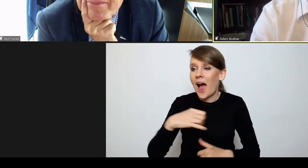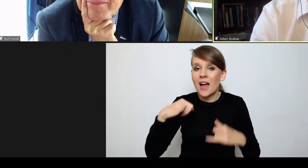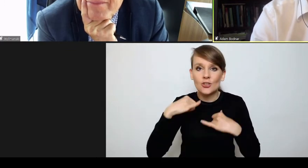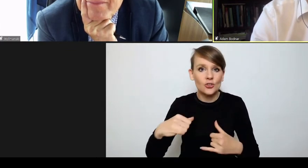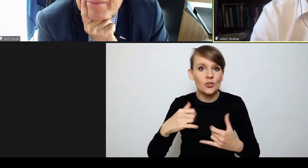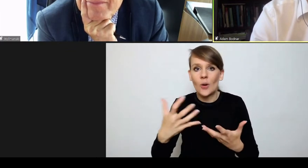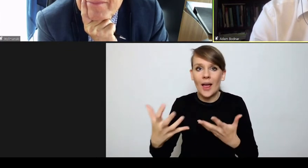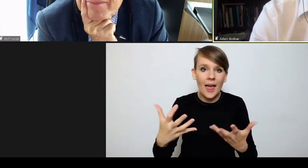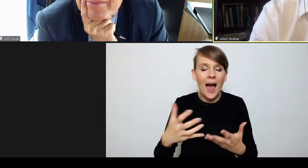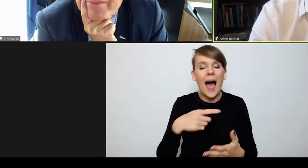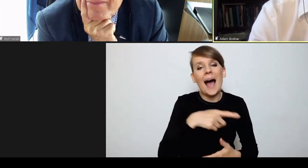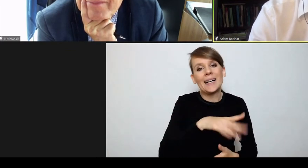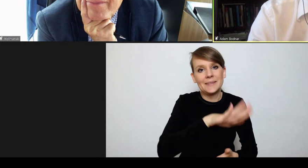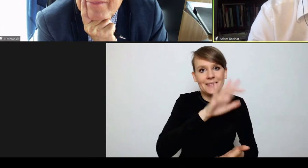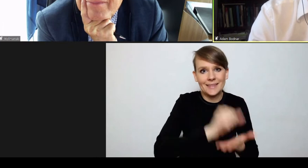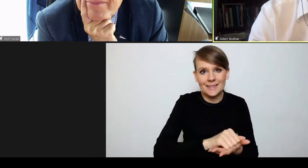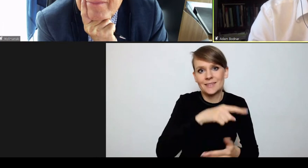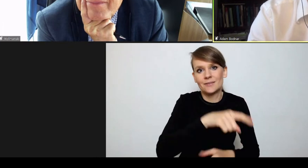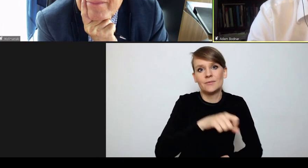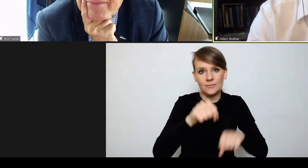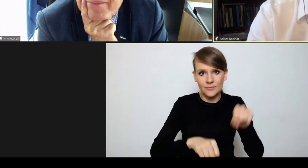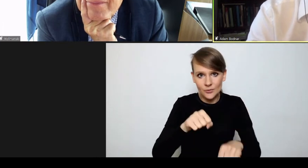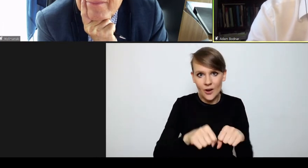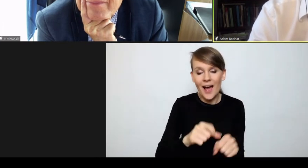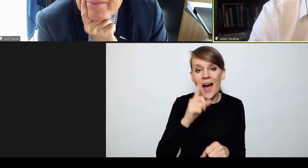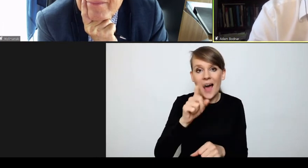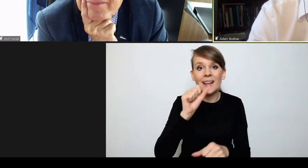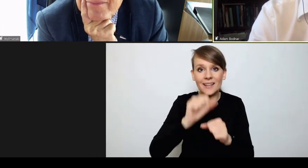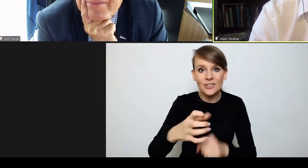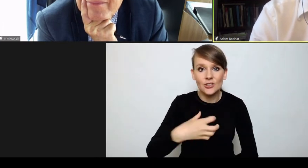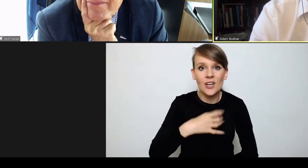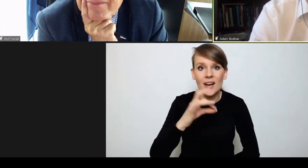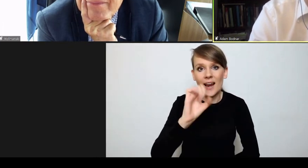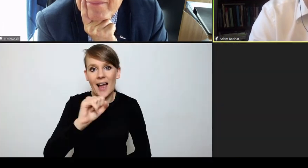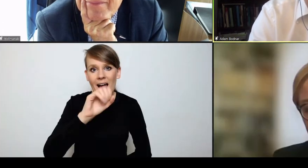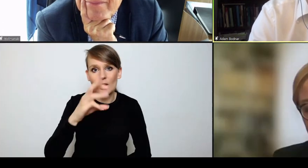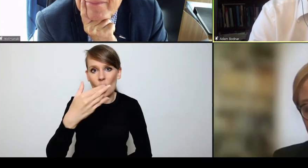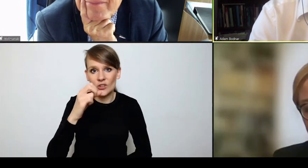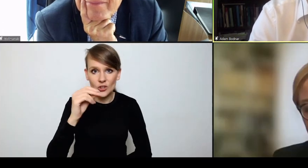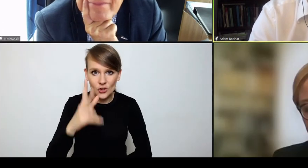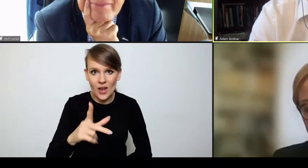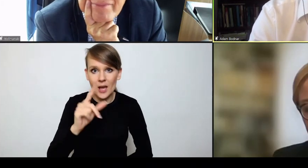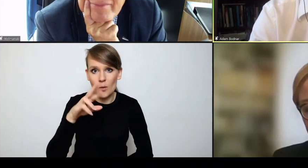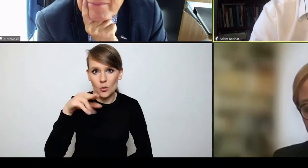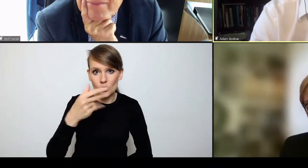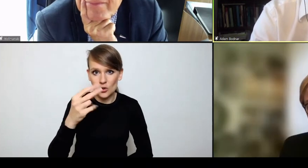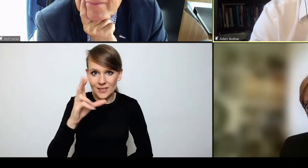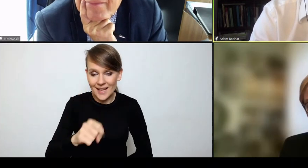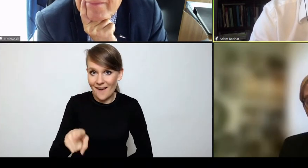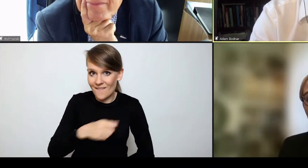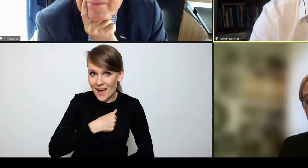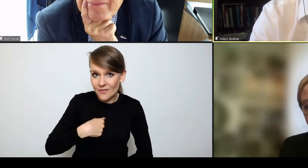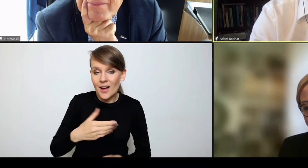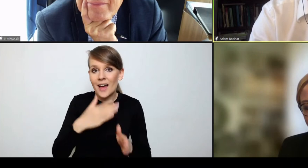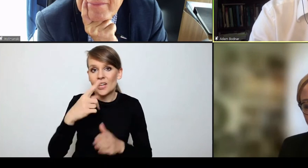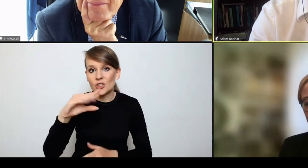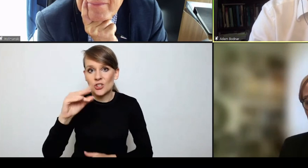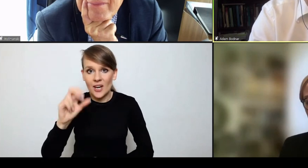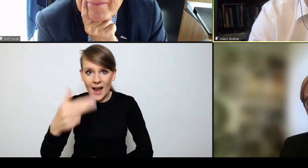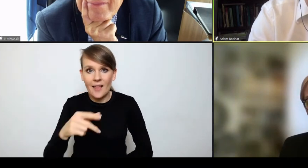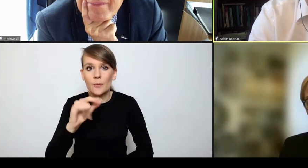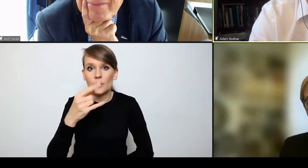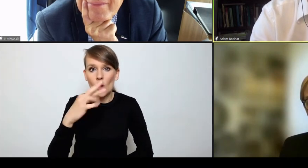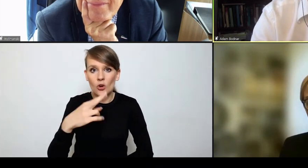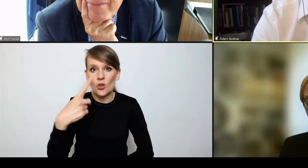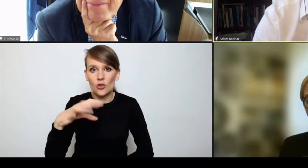czynności procesowe. Ale jest z nami tak. Pani dziekan Katarzyna Gajowniczek-Pruszyńska z Warszawy, jest pan dziekan Piotr Dobrołowicz